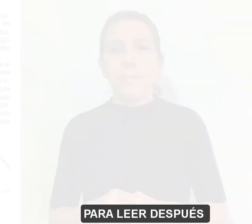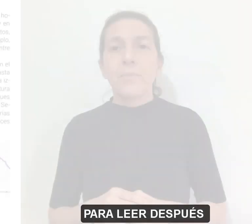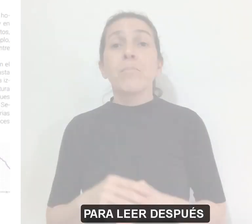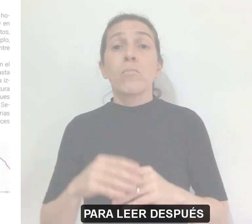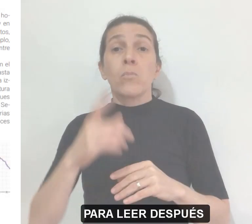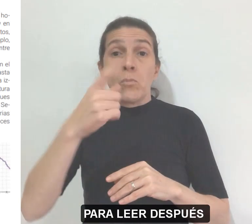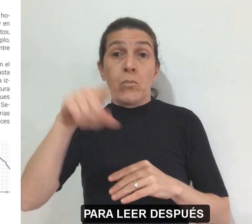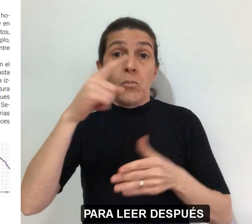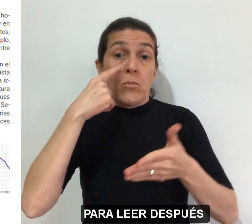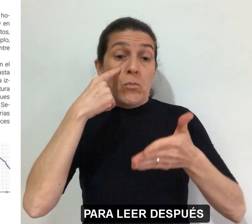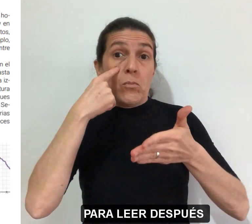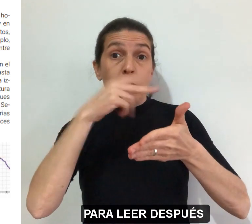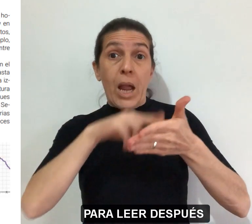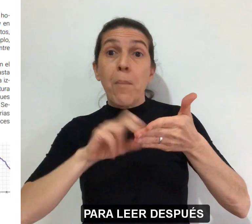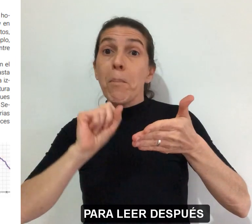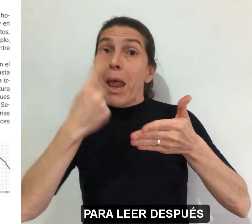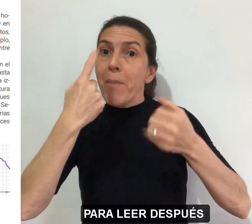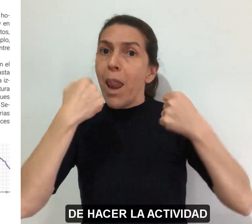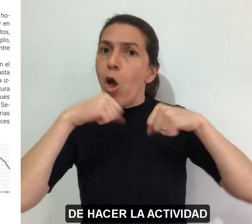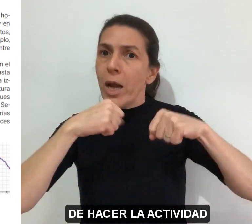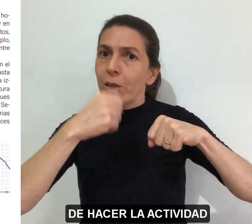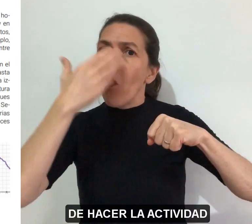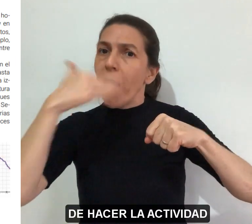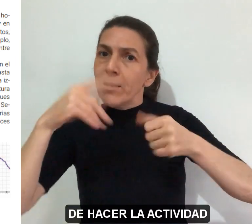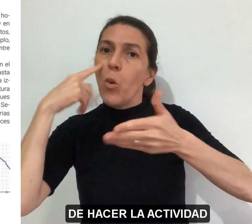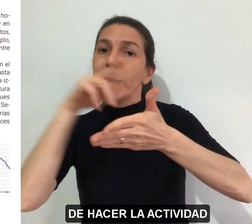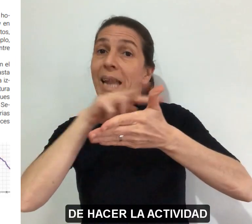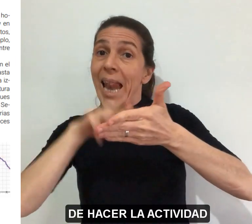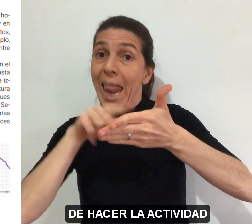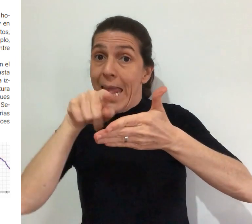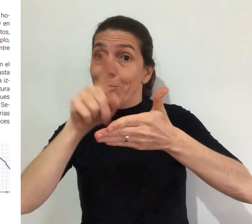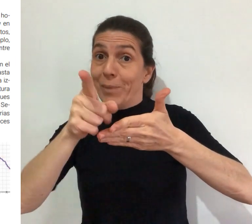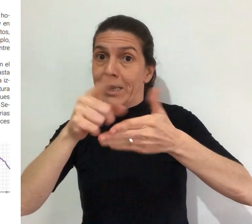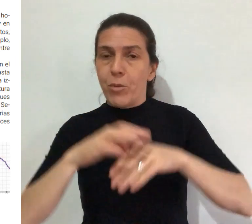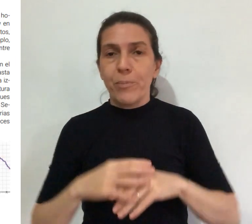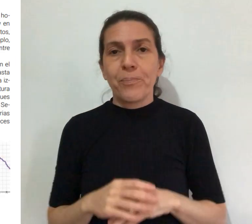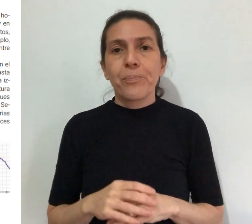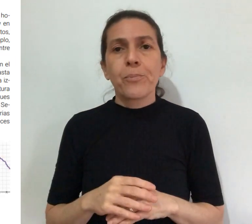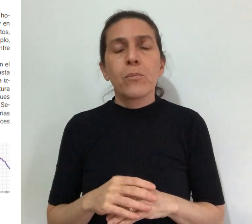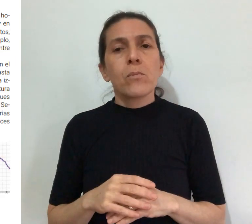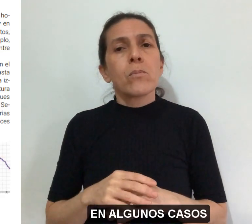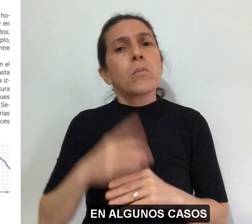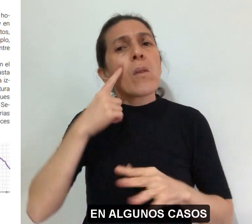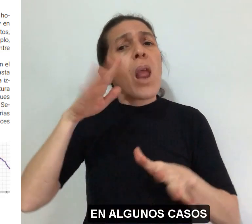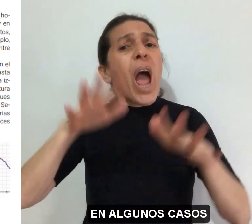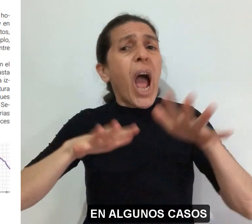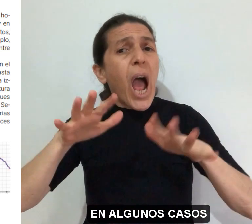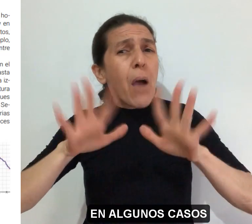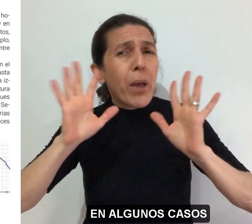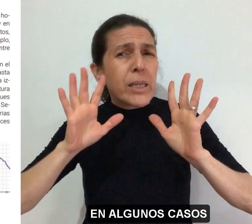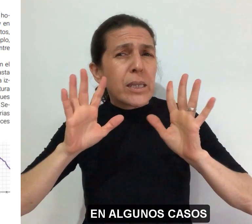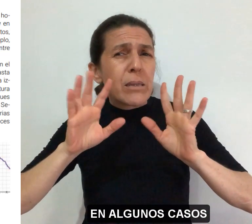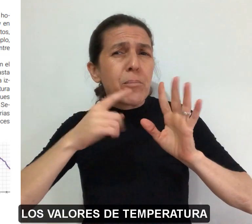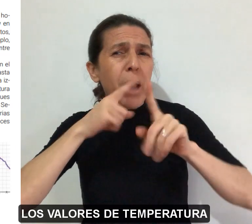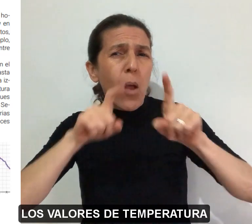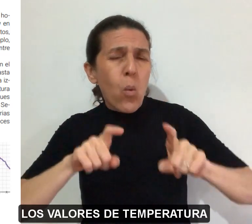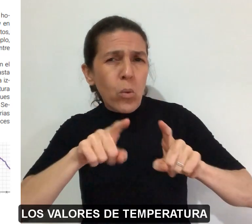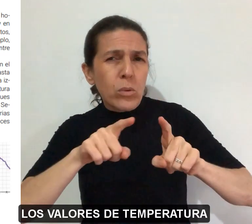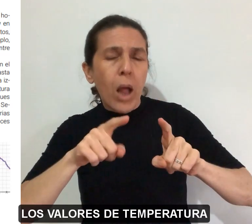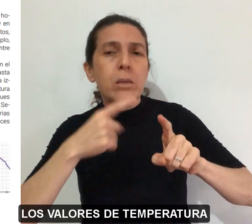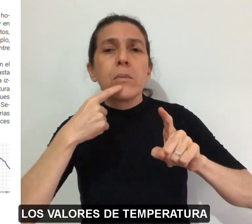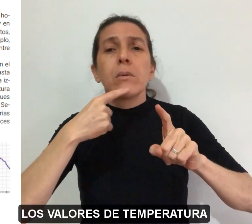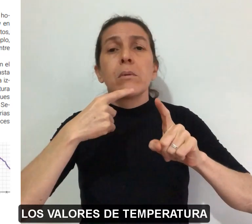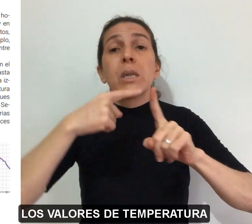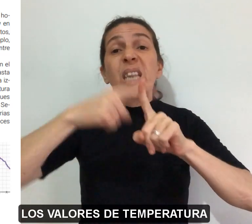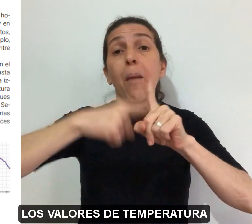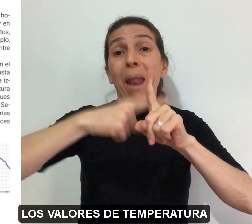Para leer después de hacer la actividad. En algunos casos, los